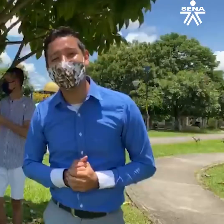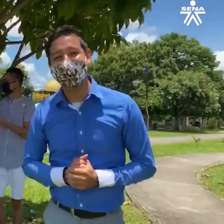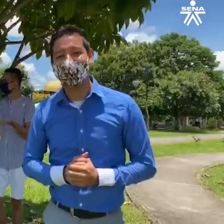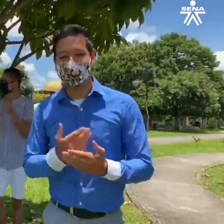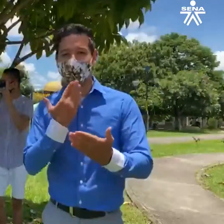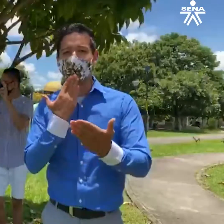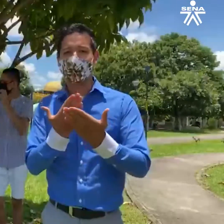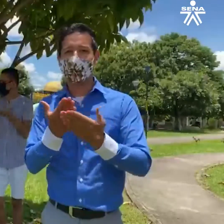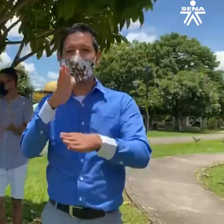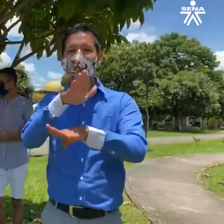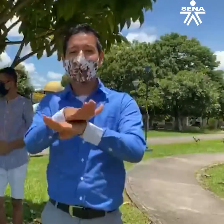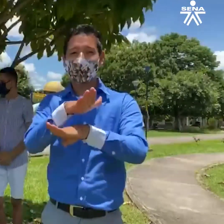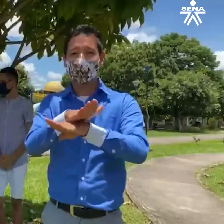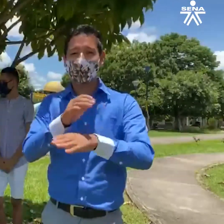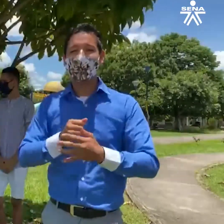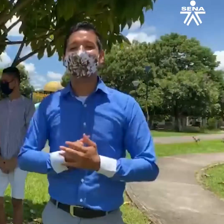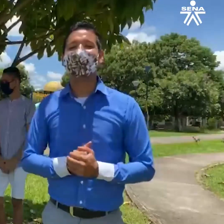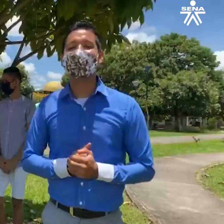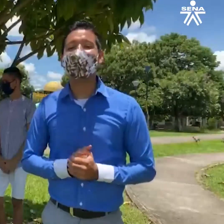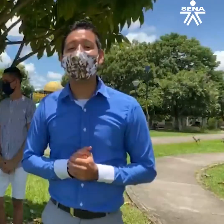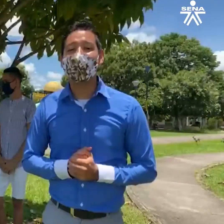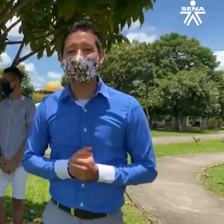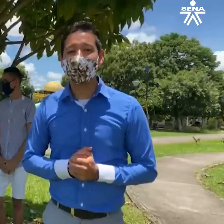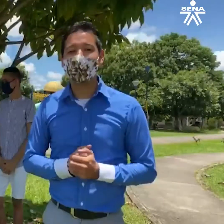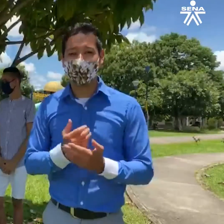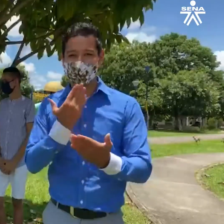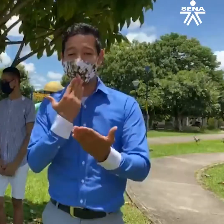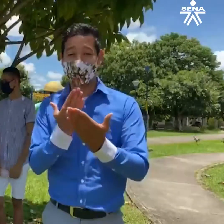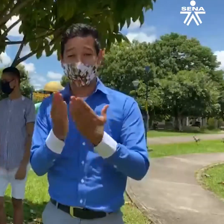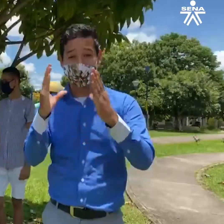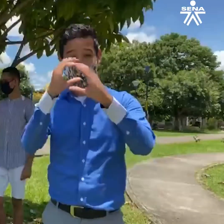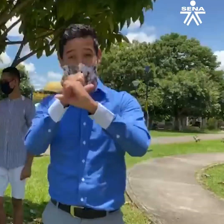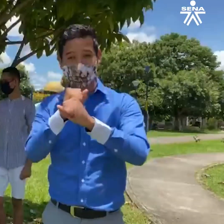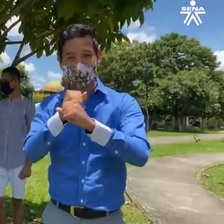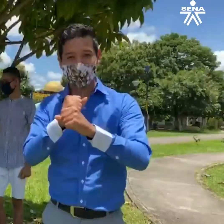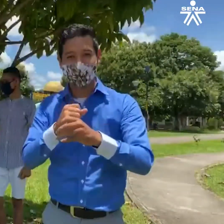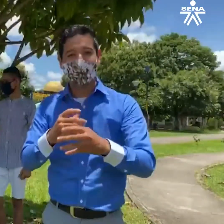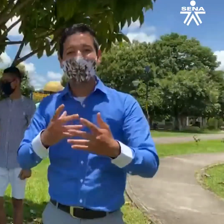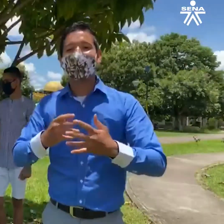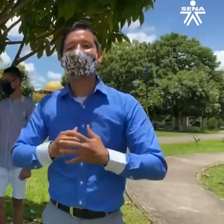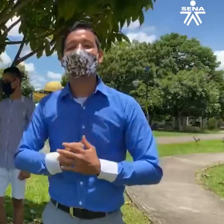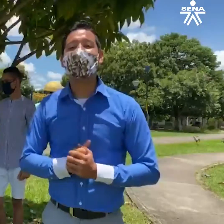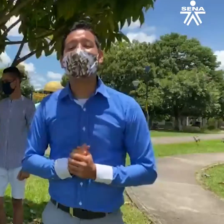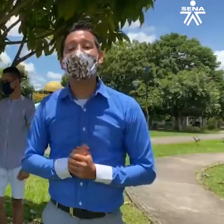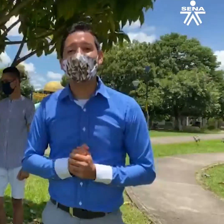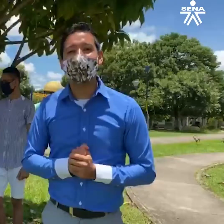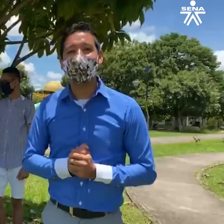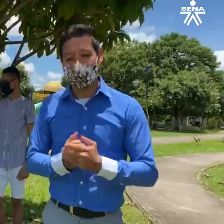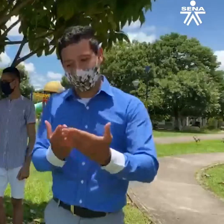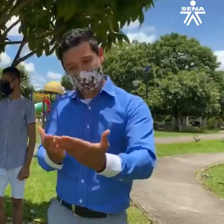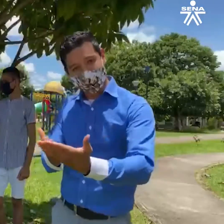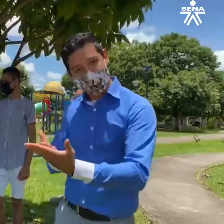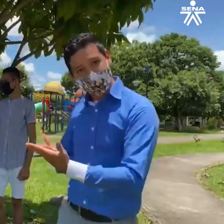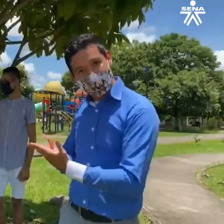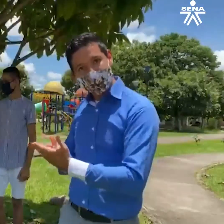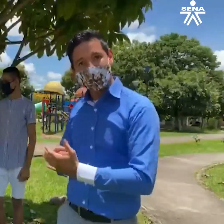tardes, buenas tardes. La seña de buenas noches, buenas noches. La seña de bienvenido, bienvenido.